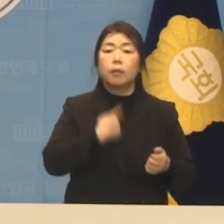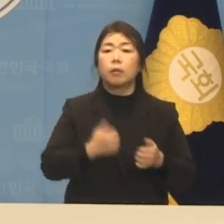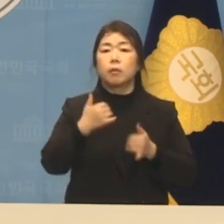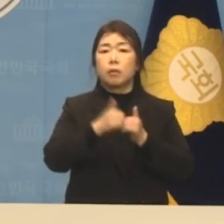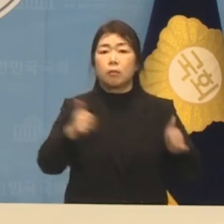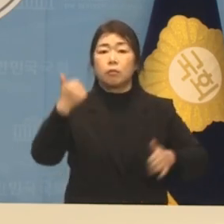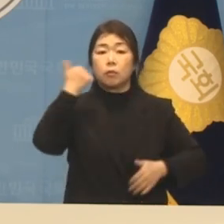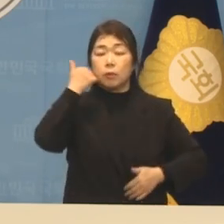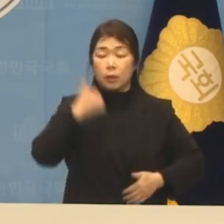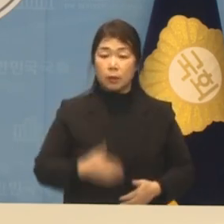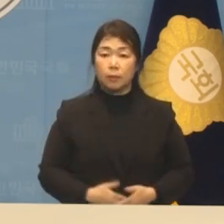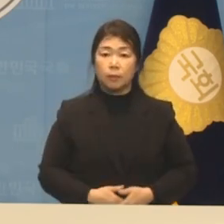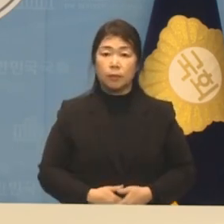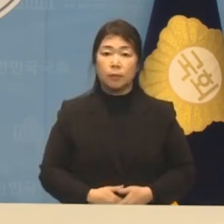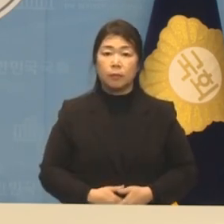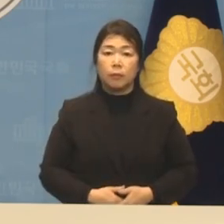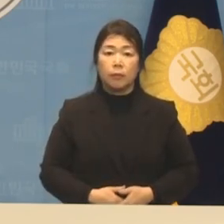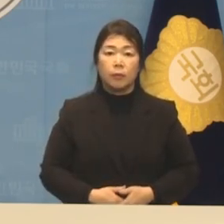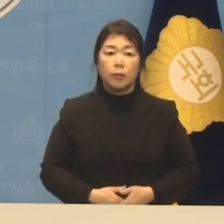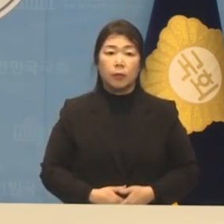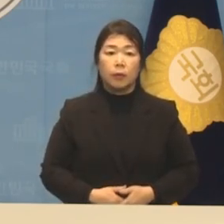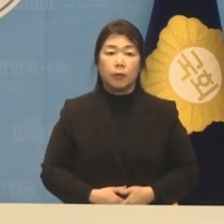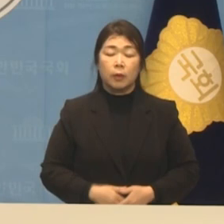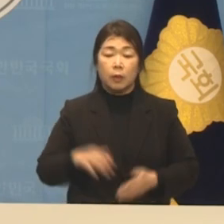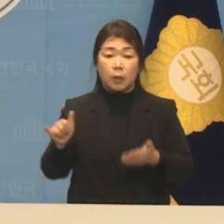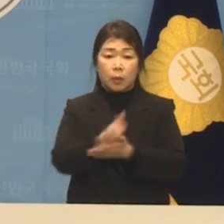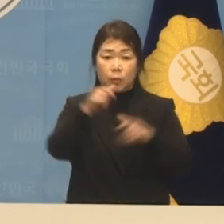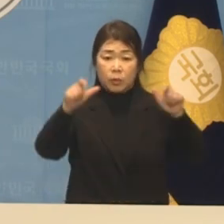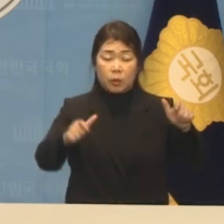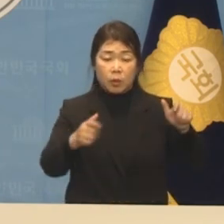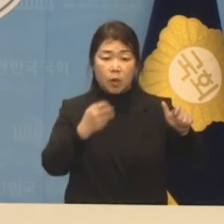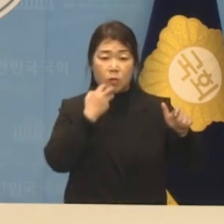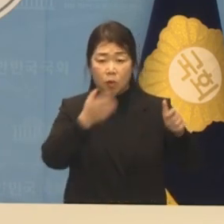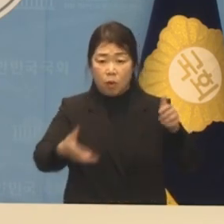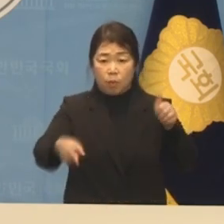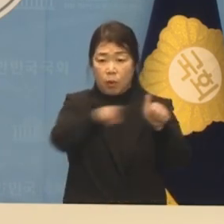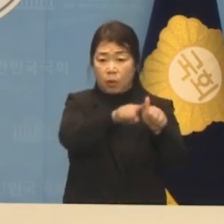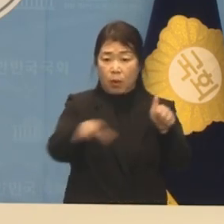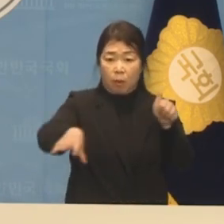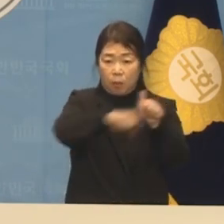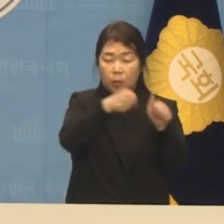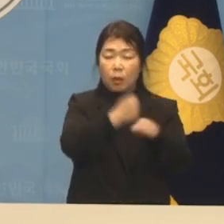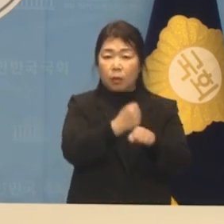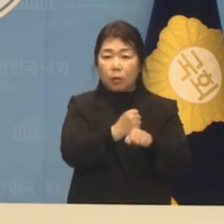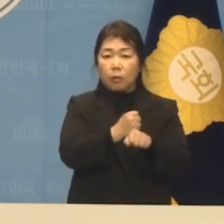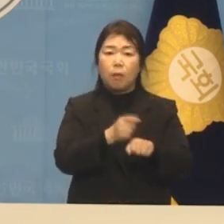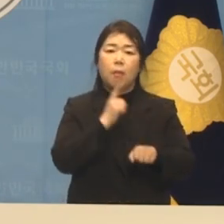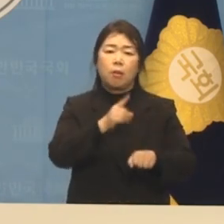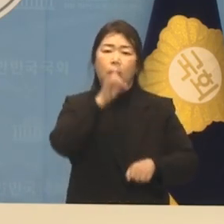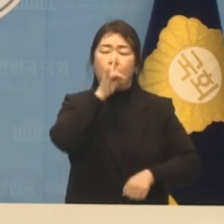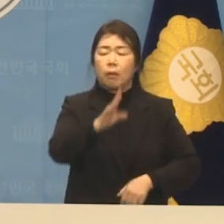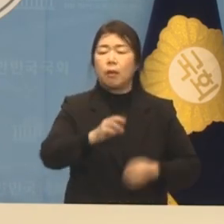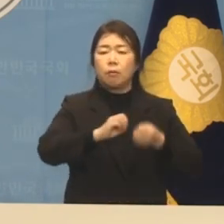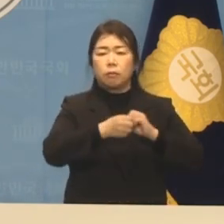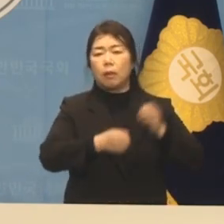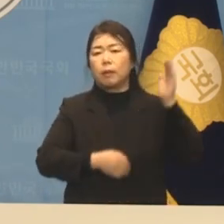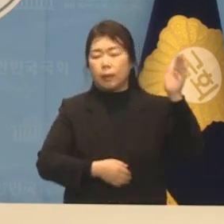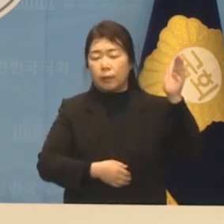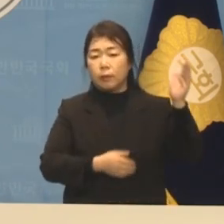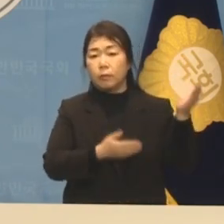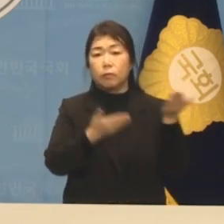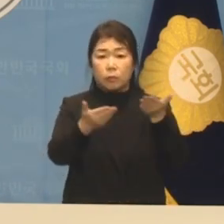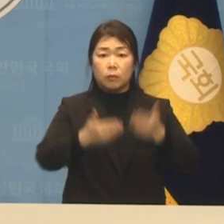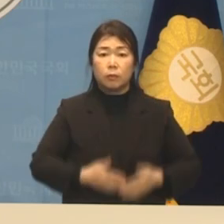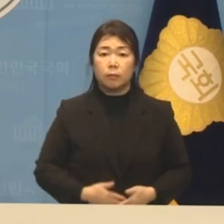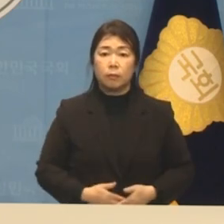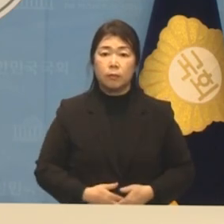4월 총선 전에 김포시를 서울시로 편입하겠다는 말도 되지 않는 거짓말로